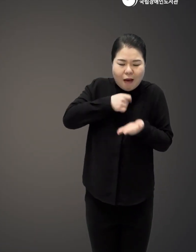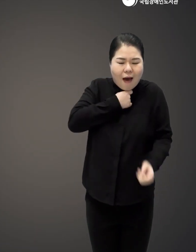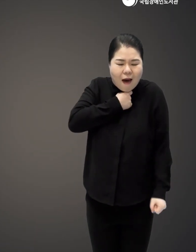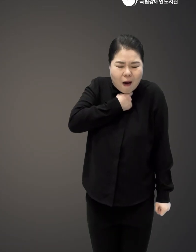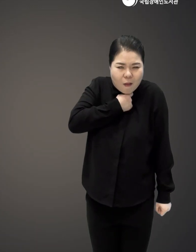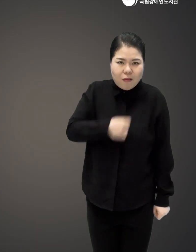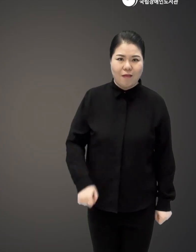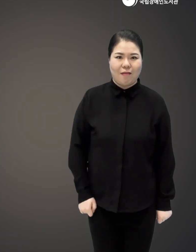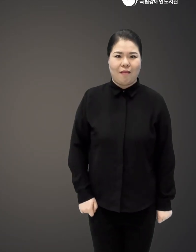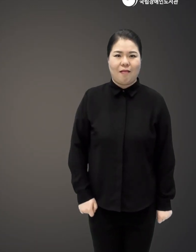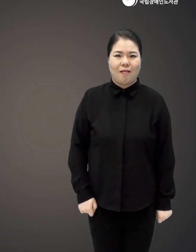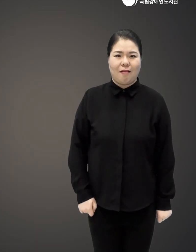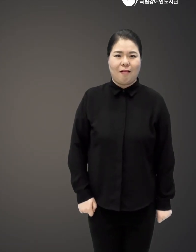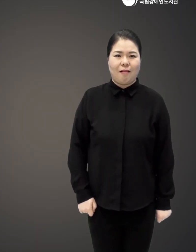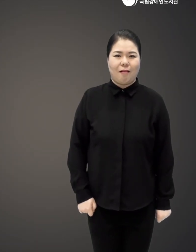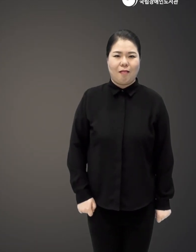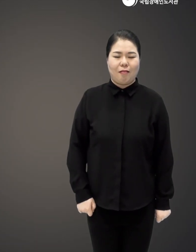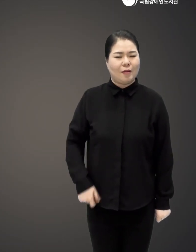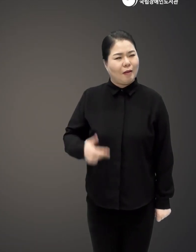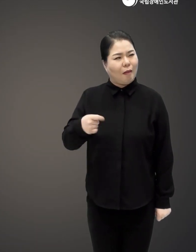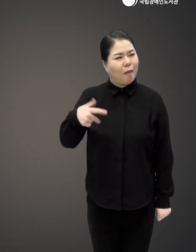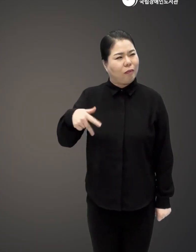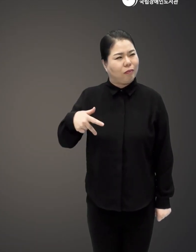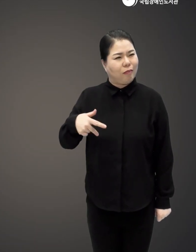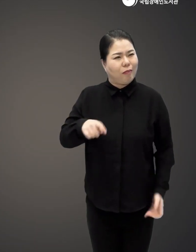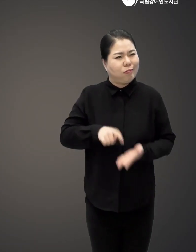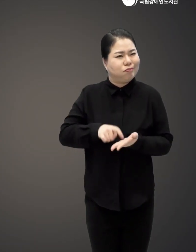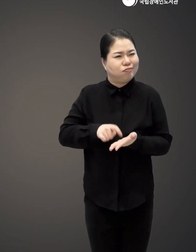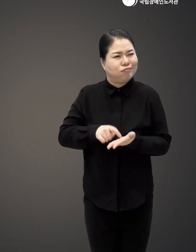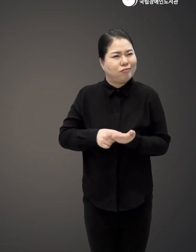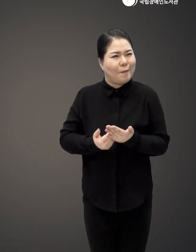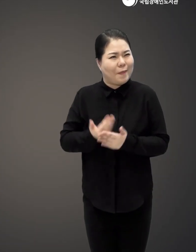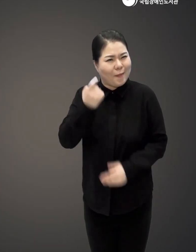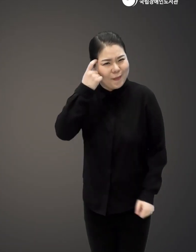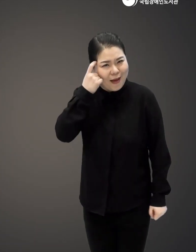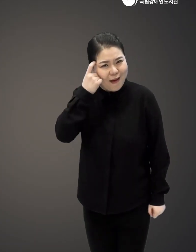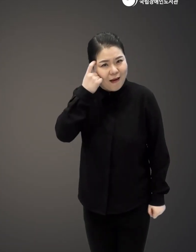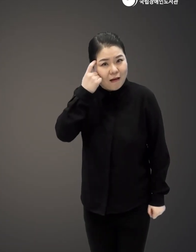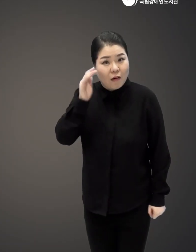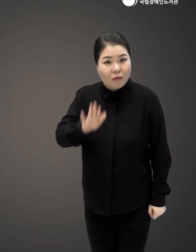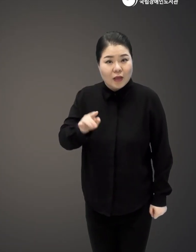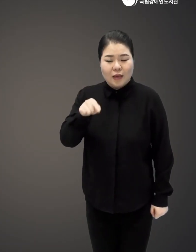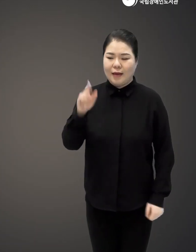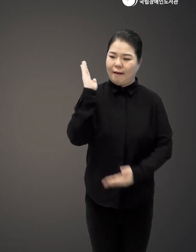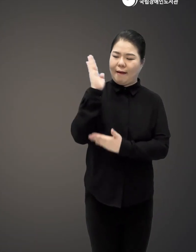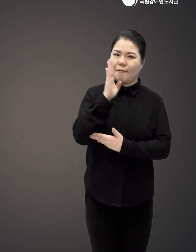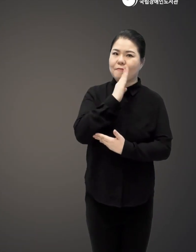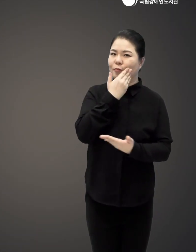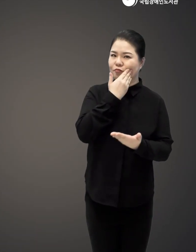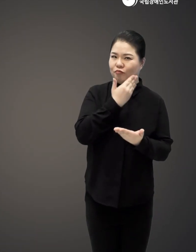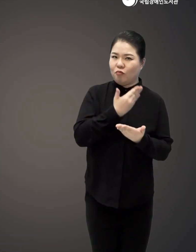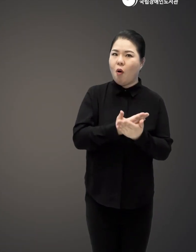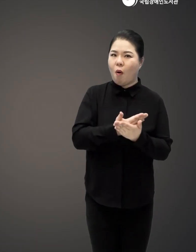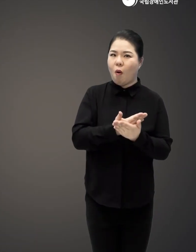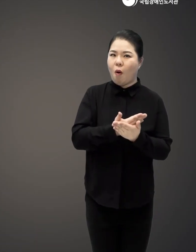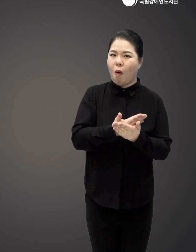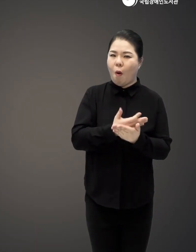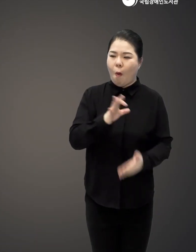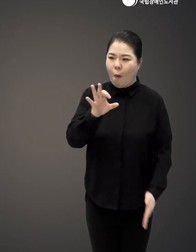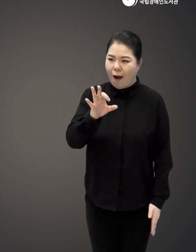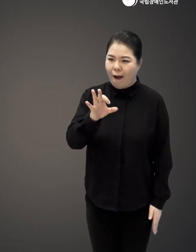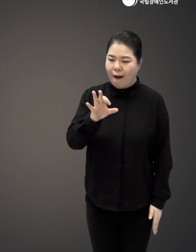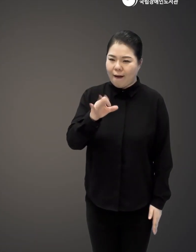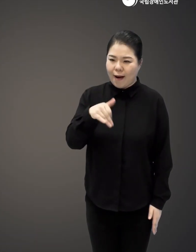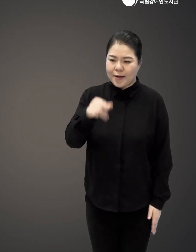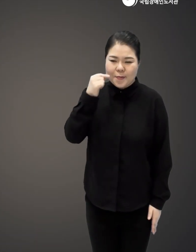싶어요 1차적인 생리적인 욕구가 올라왔습니다 그런데요 제가 이 강의가 너무 중요하거든요 그래서 여러분들이